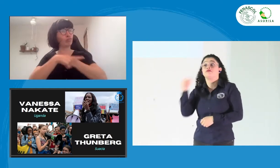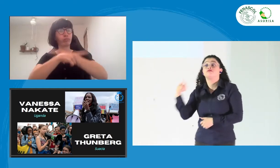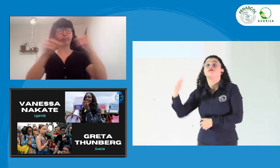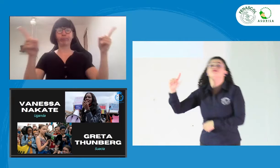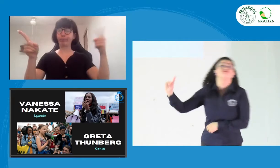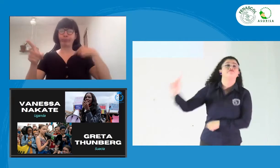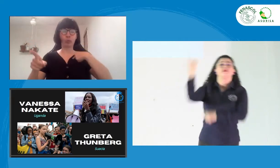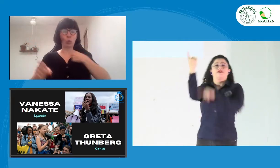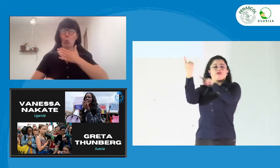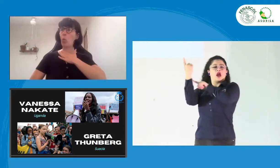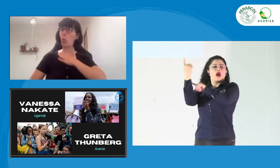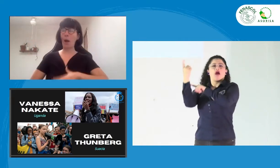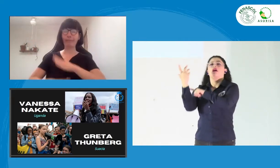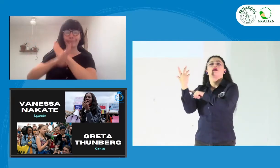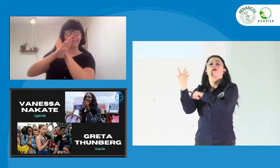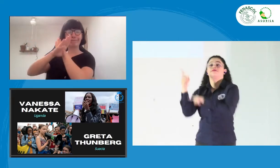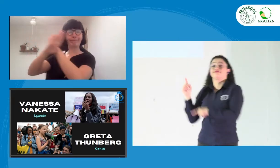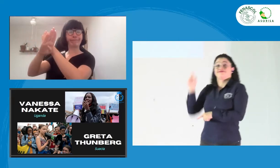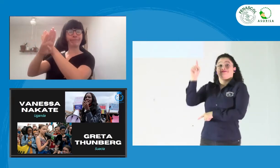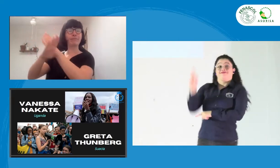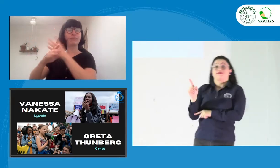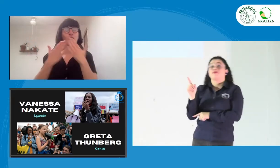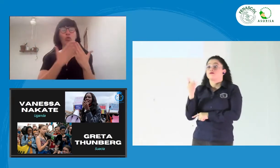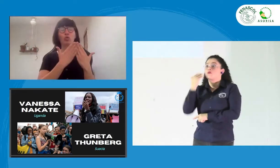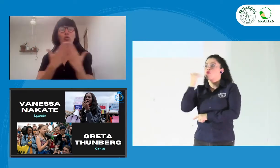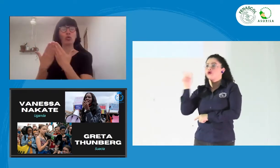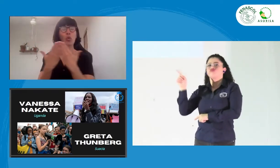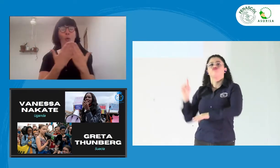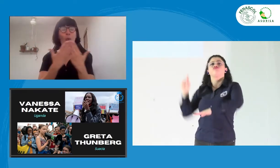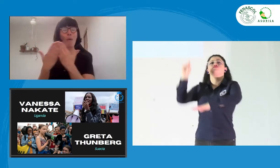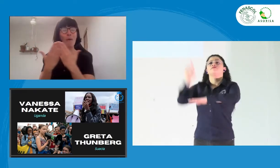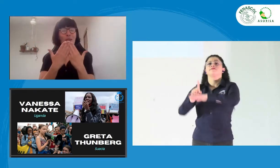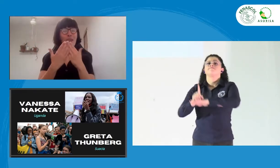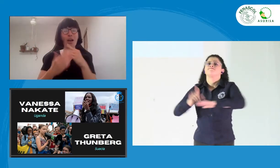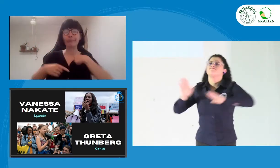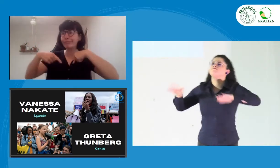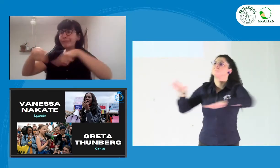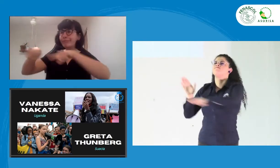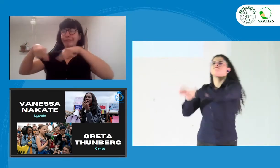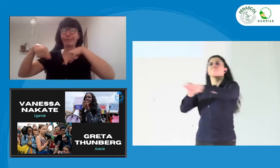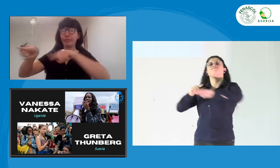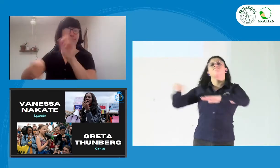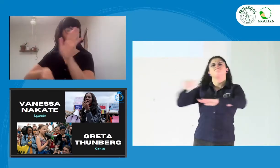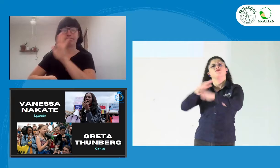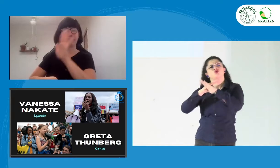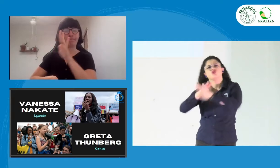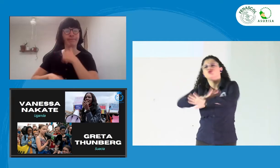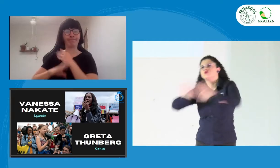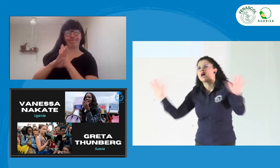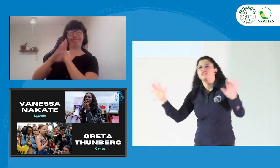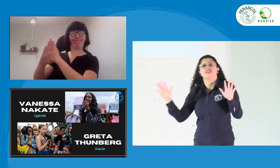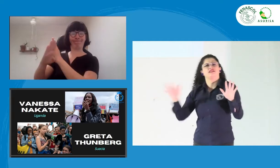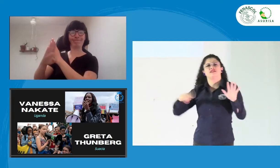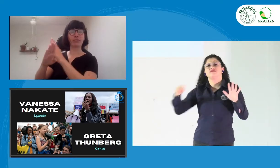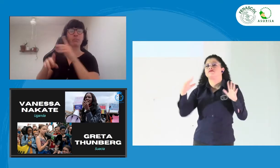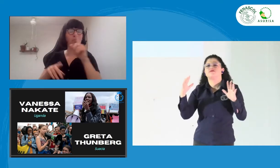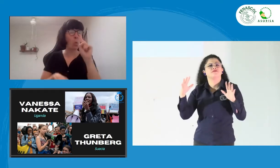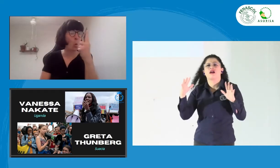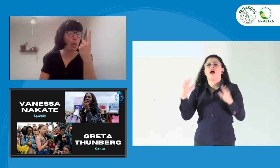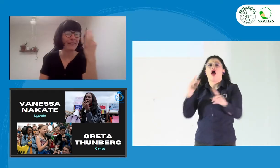empezó ese liderazgo cuando era niña y que buscó ese control desde las mismas escuelas.